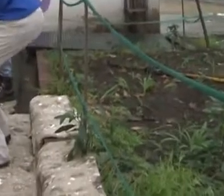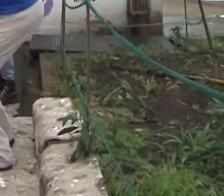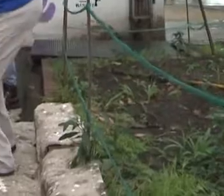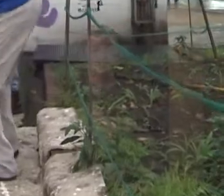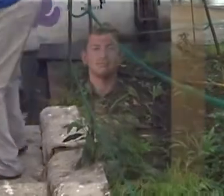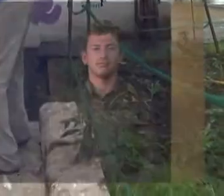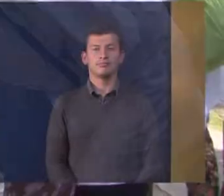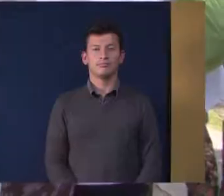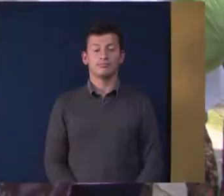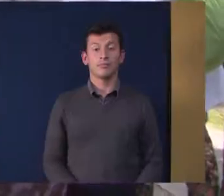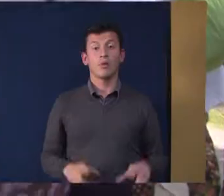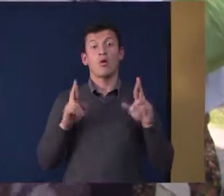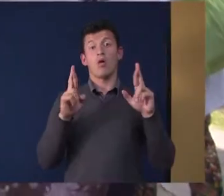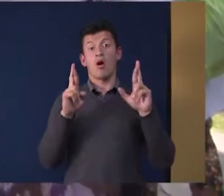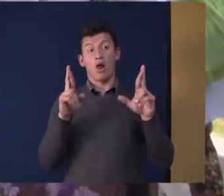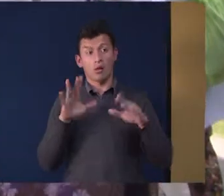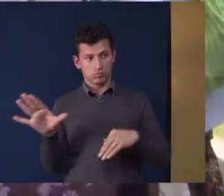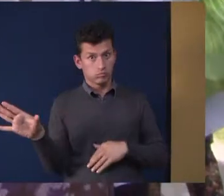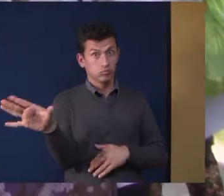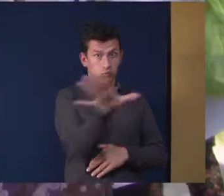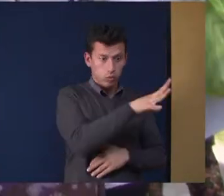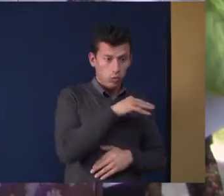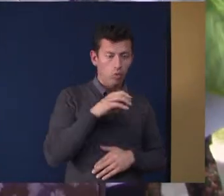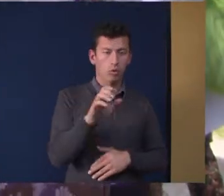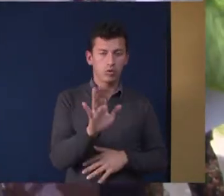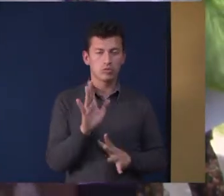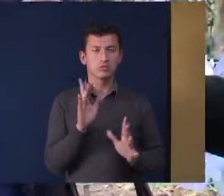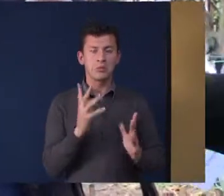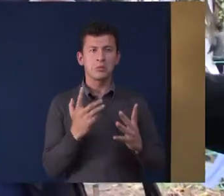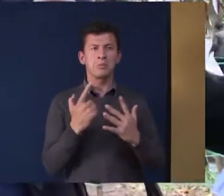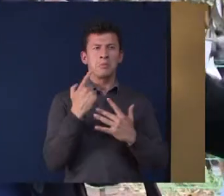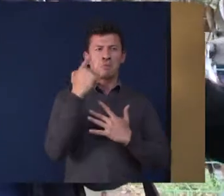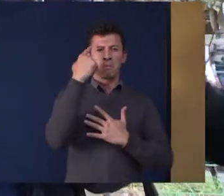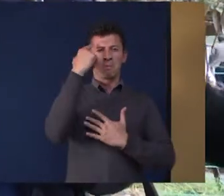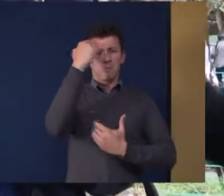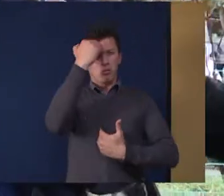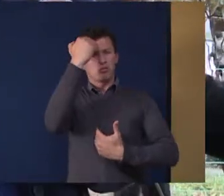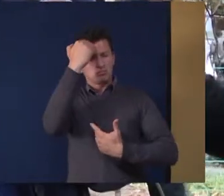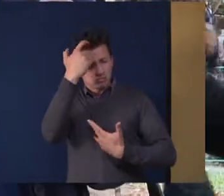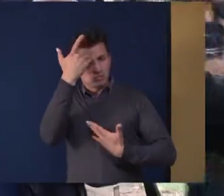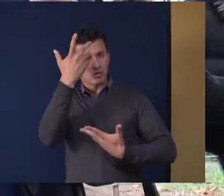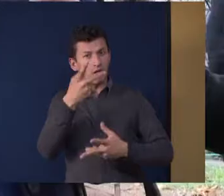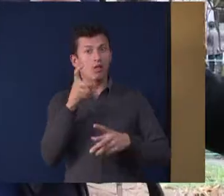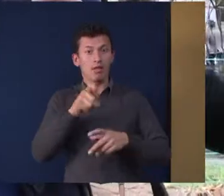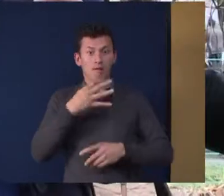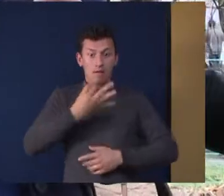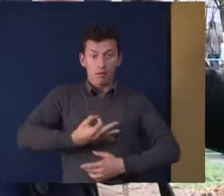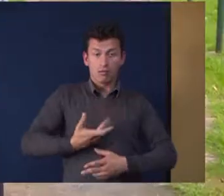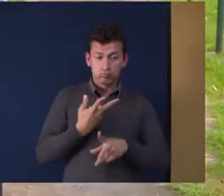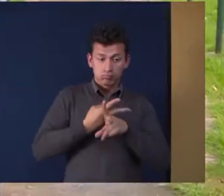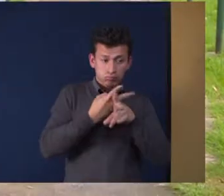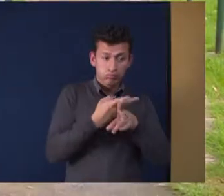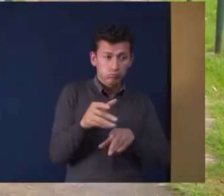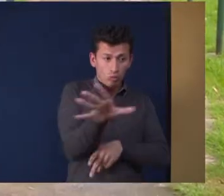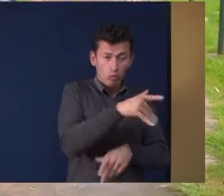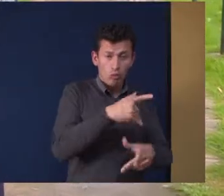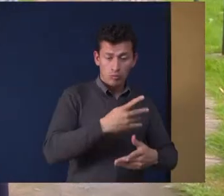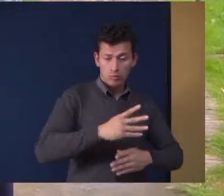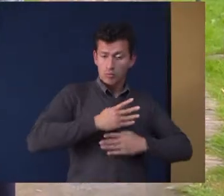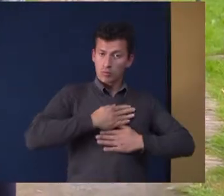Y ojalá que todos tengamos esa conciencia de verdad de cuidar lo que es de nosotros Claro, la universidad estaba totalmente